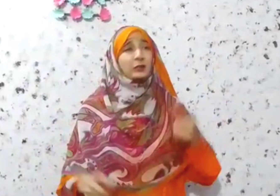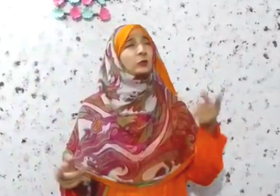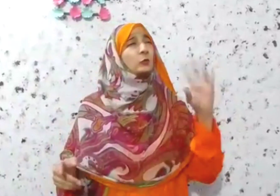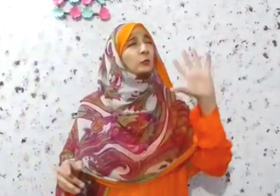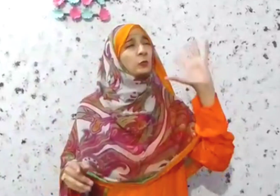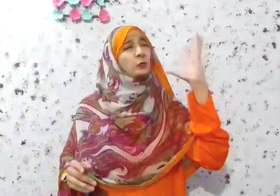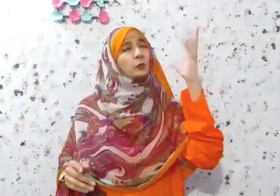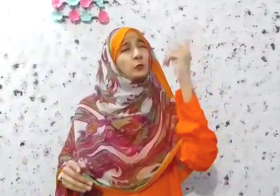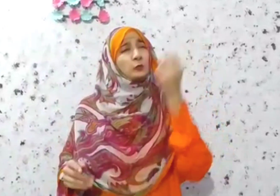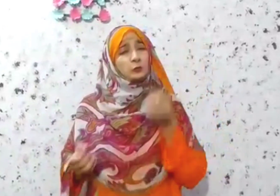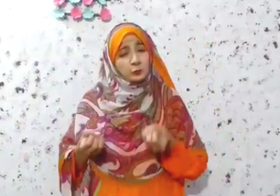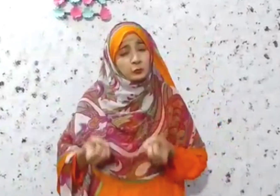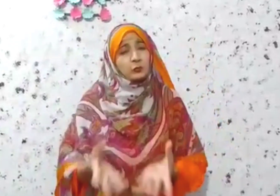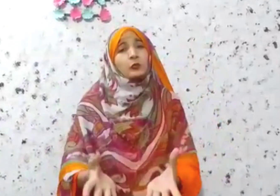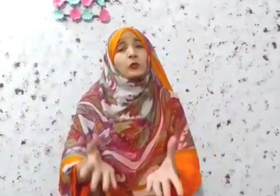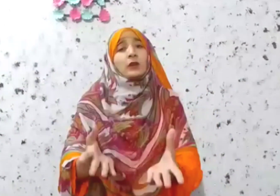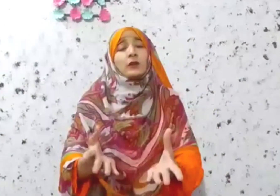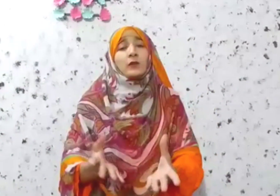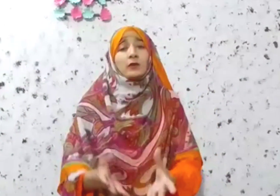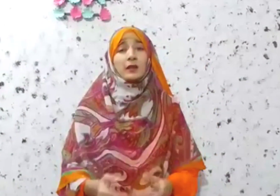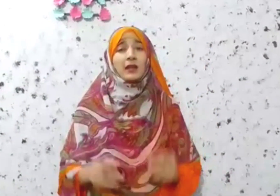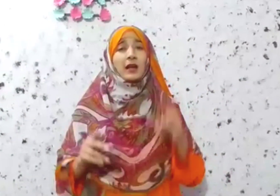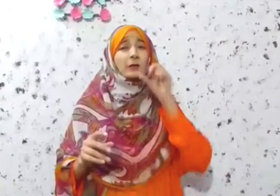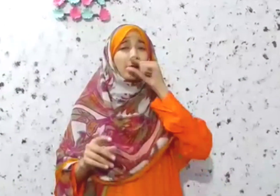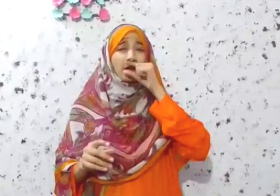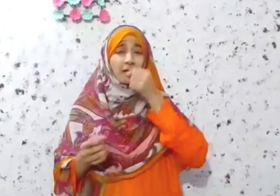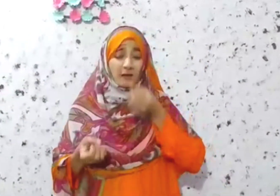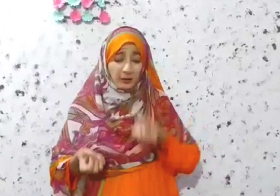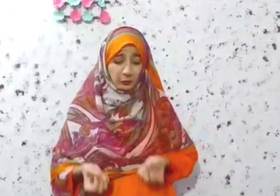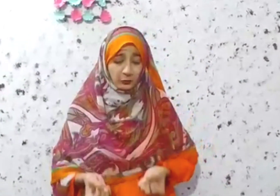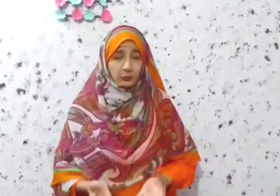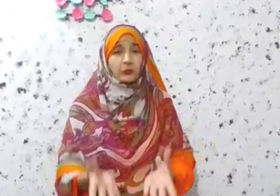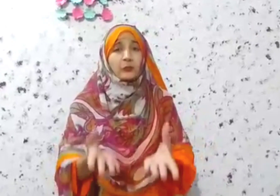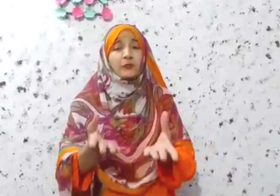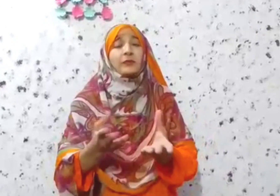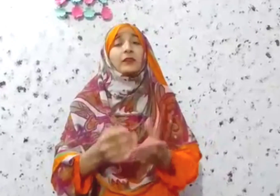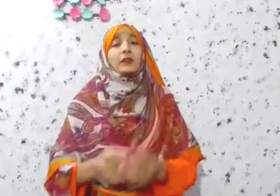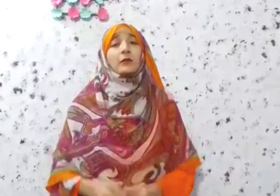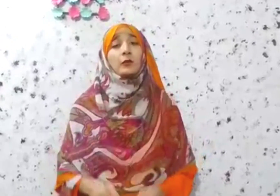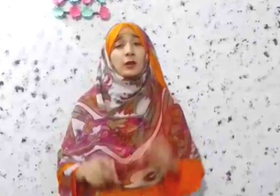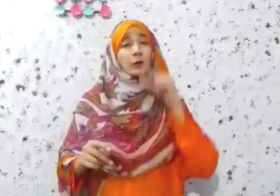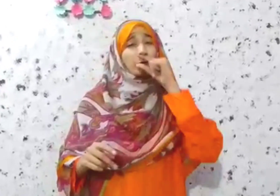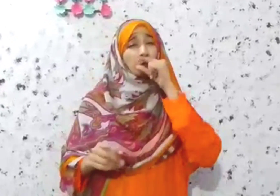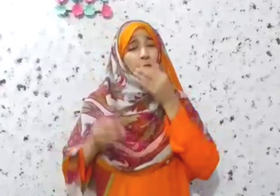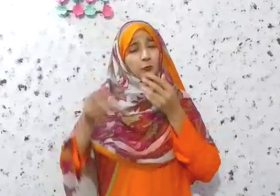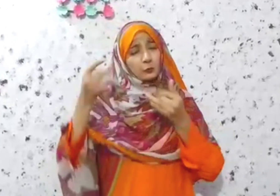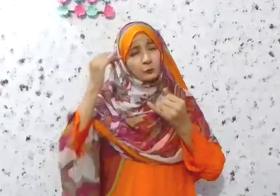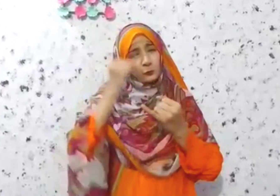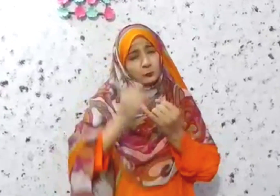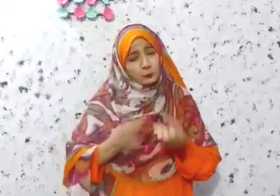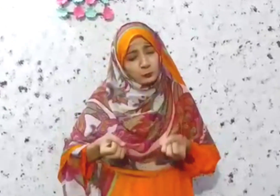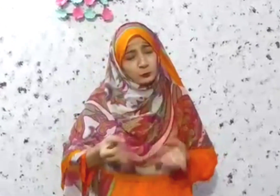जूहूर रोजे अजर रोजे नूशूर